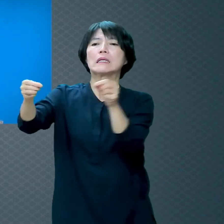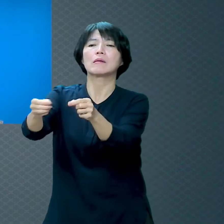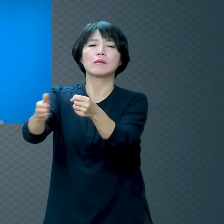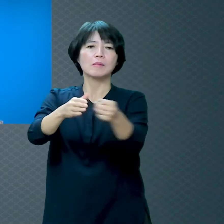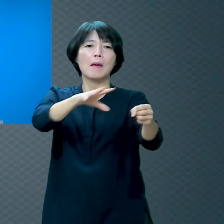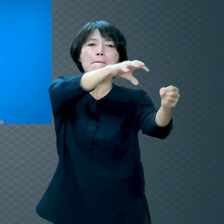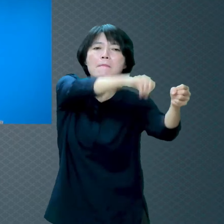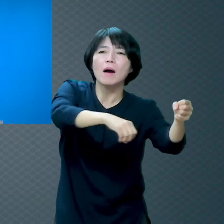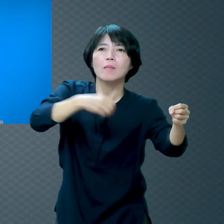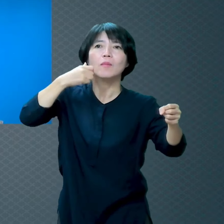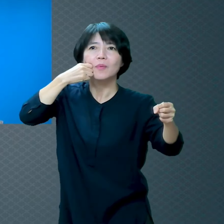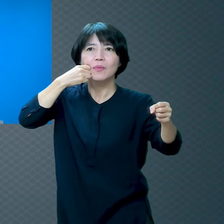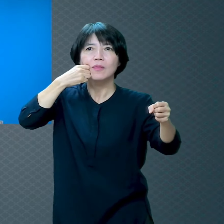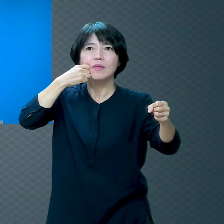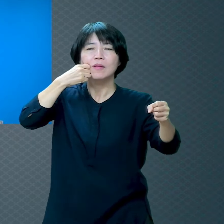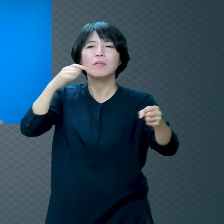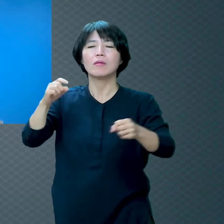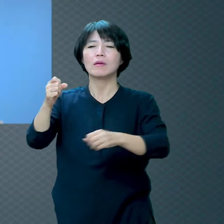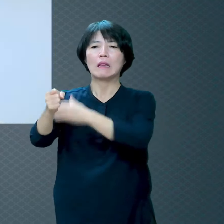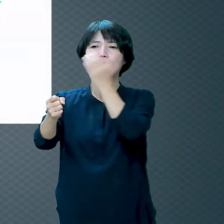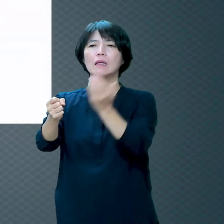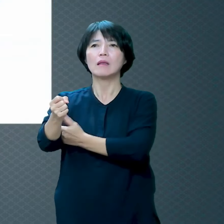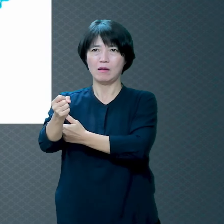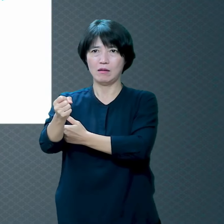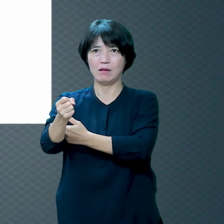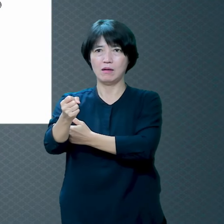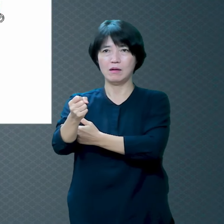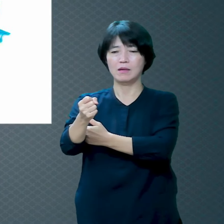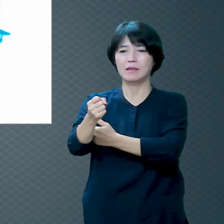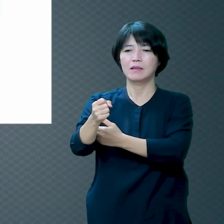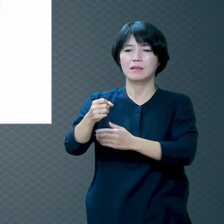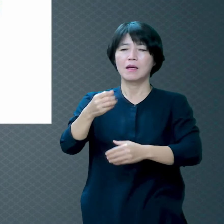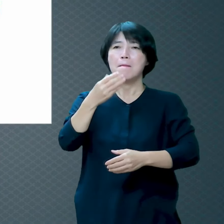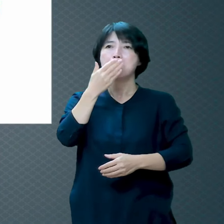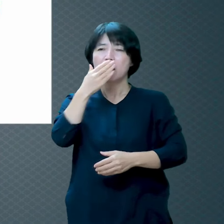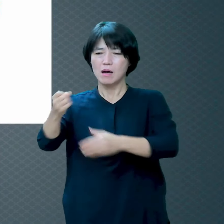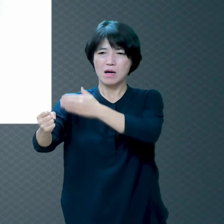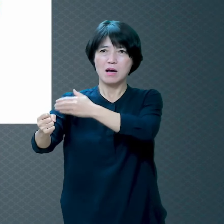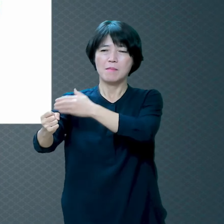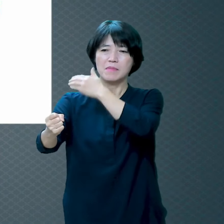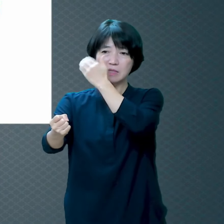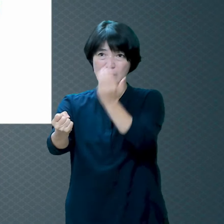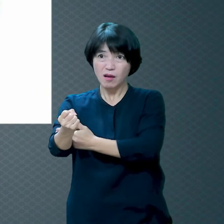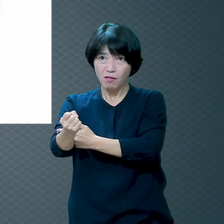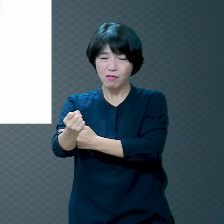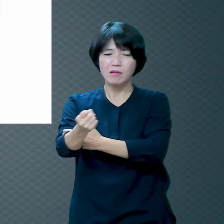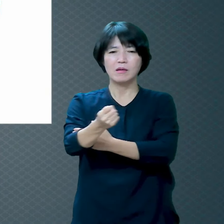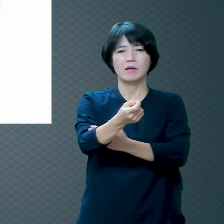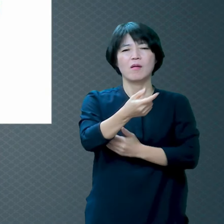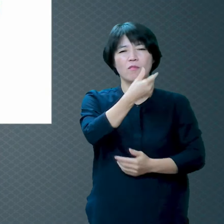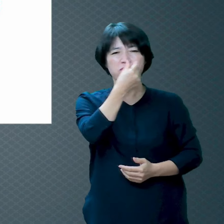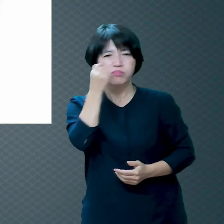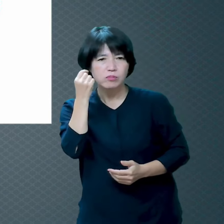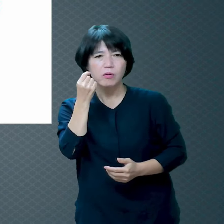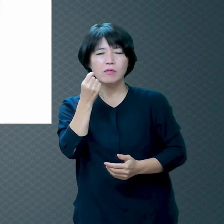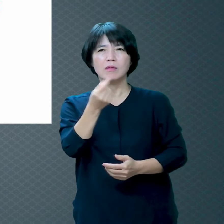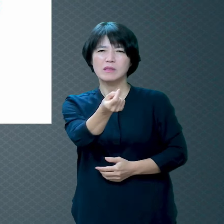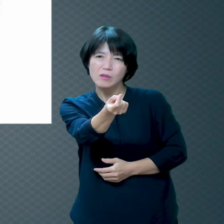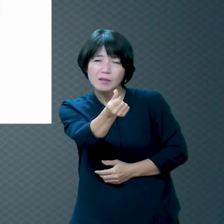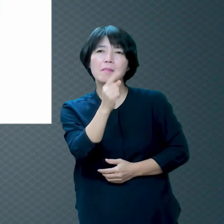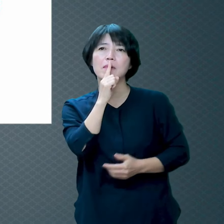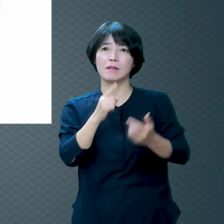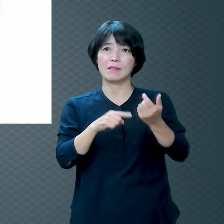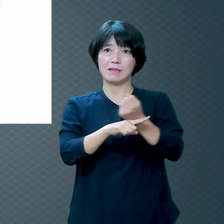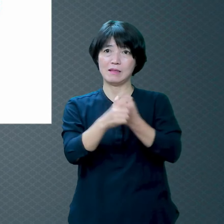능력이 적은 거냐라고 하는 시적인 표현입니다 하나님의 능력이